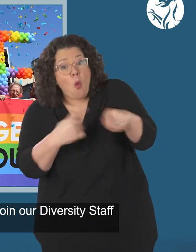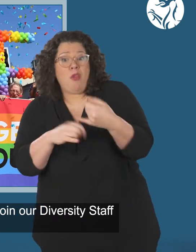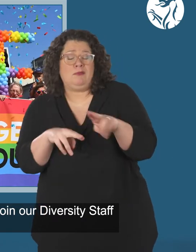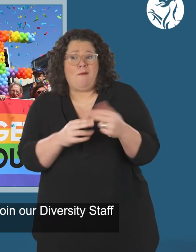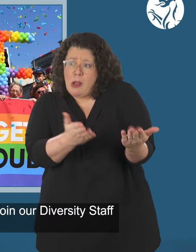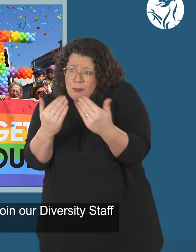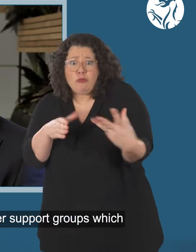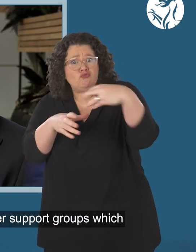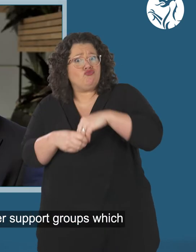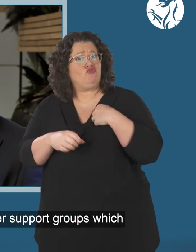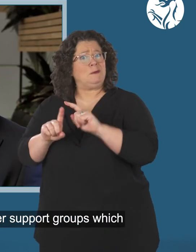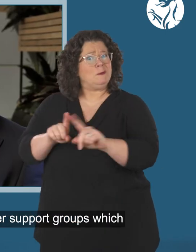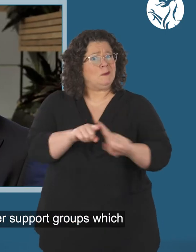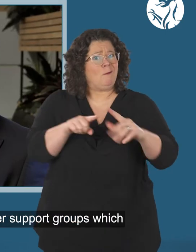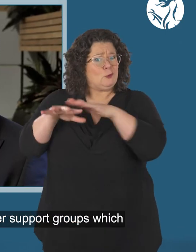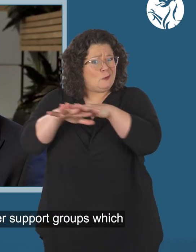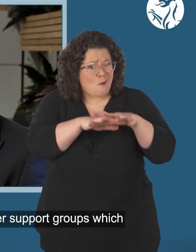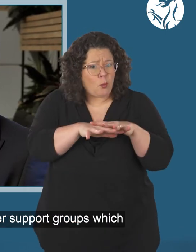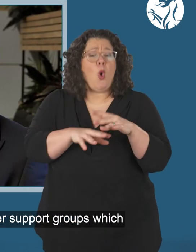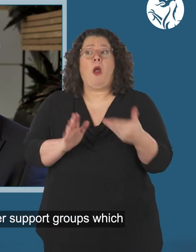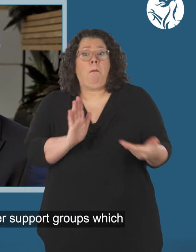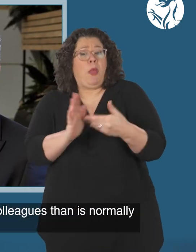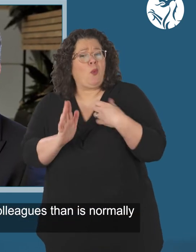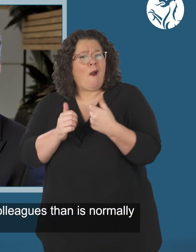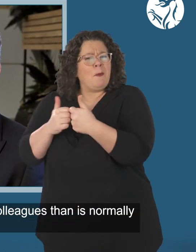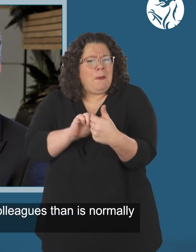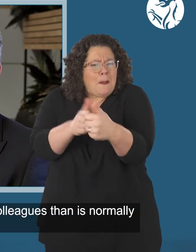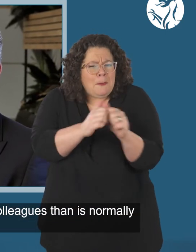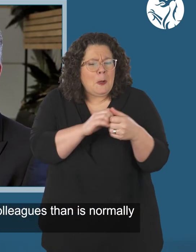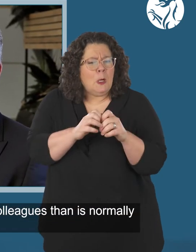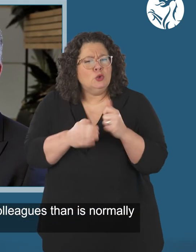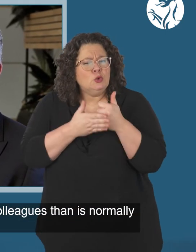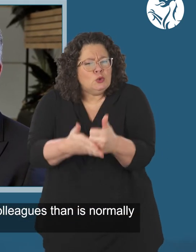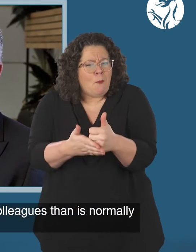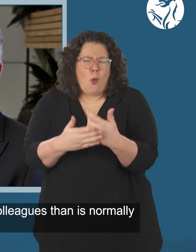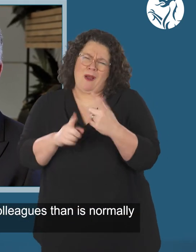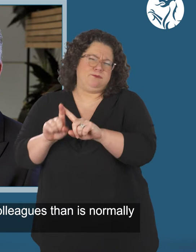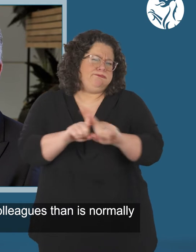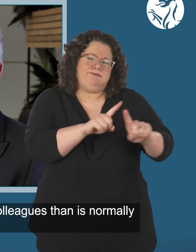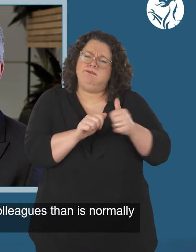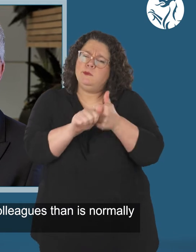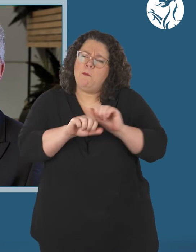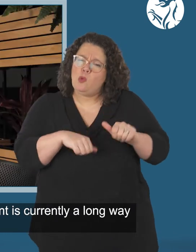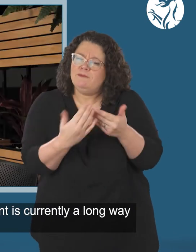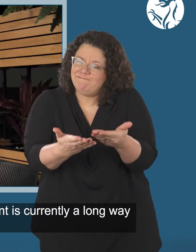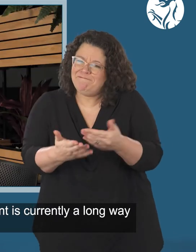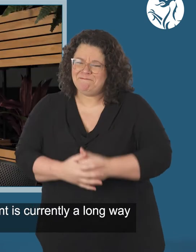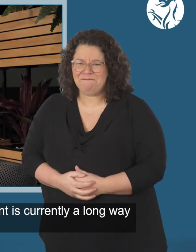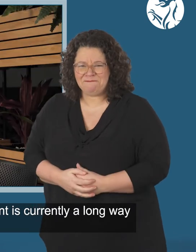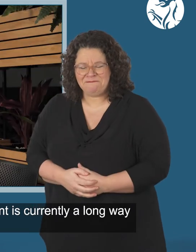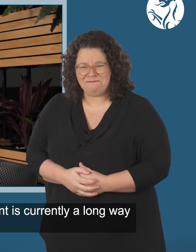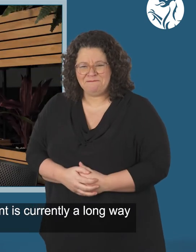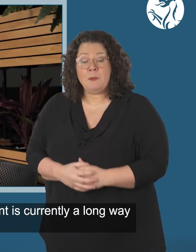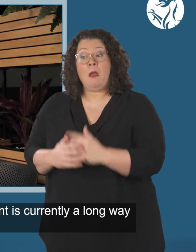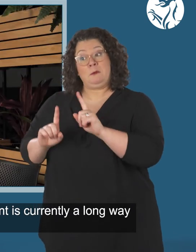cymrydol yn Rydyn ni'n'r pwrscyn gweithredu. different sort of support to colleagues than is normally available. The diversity